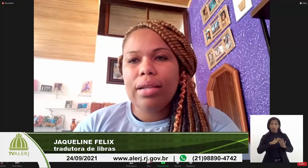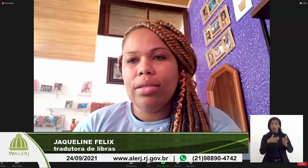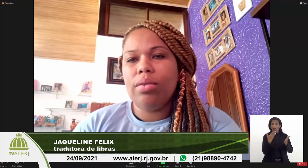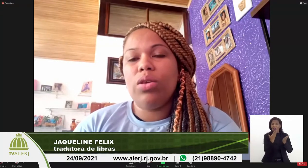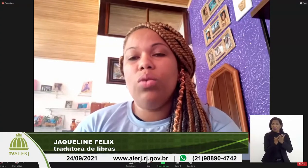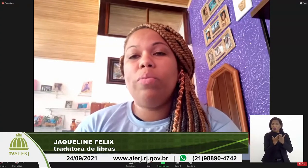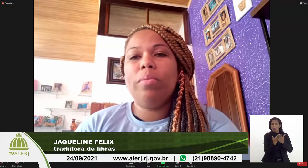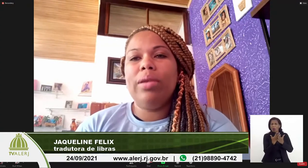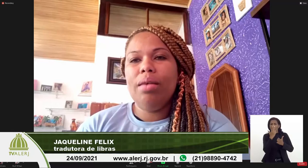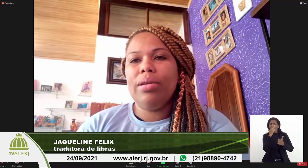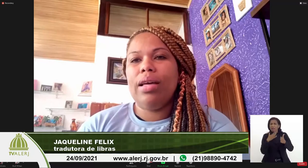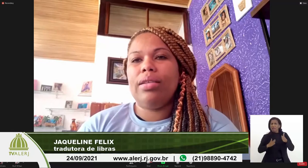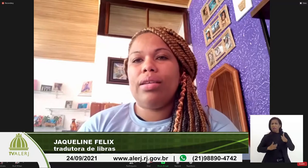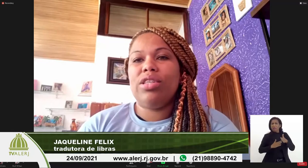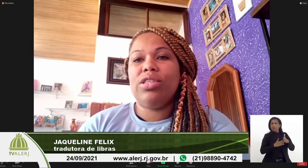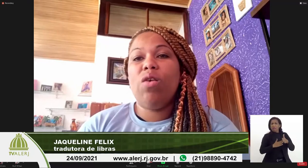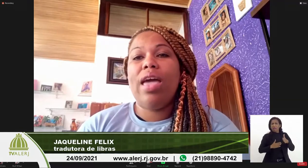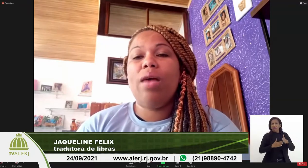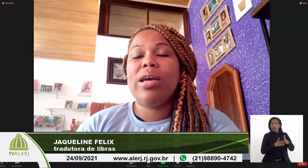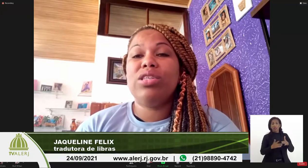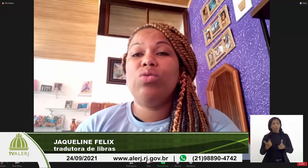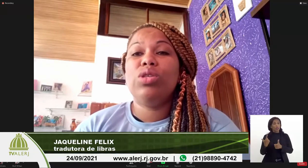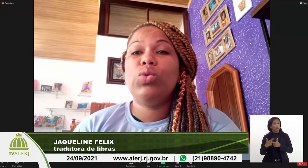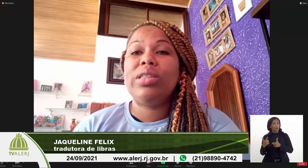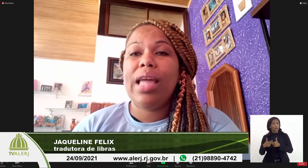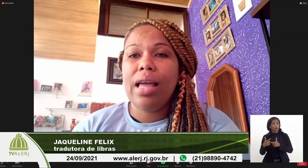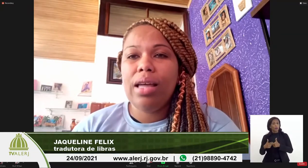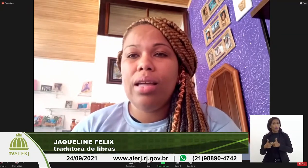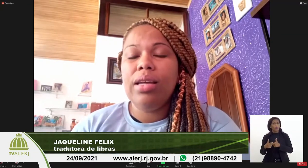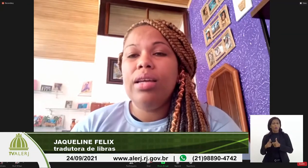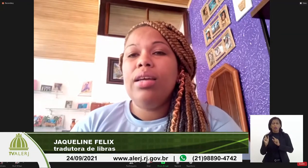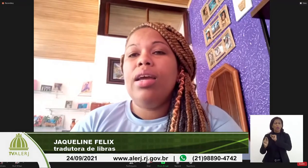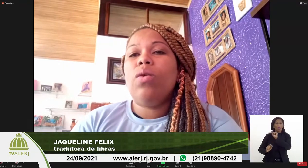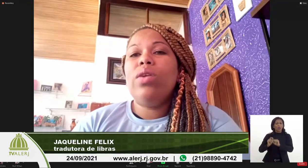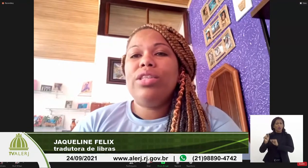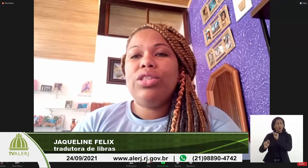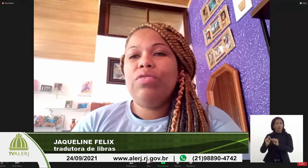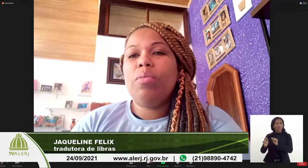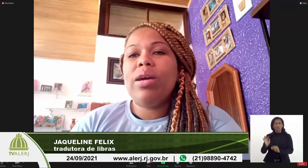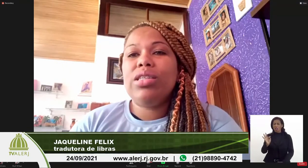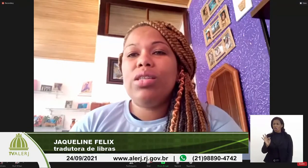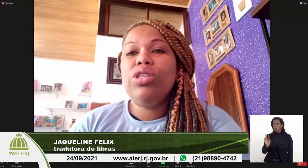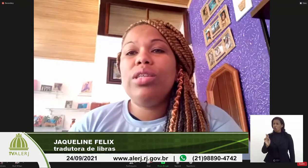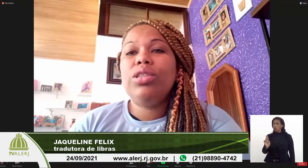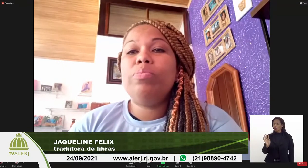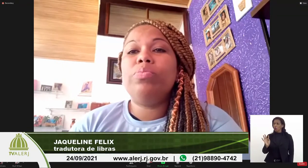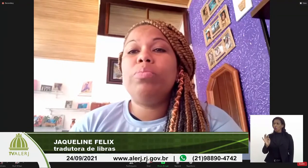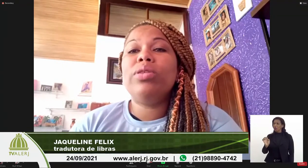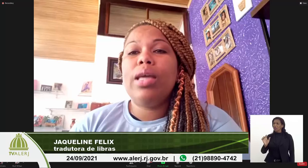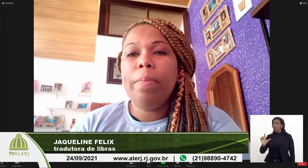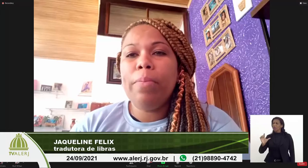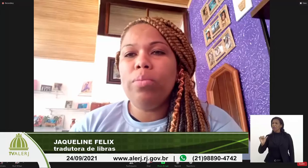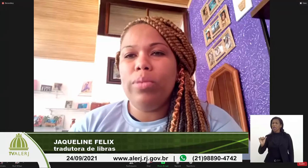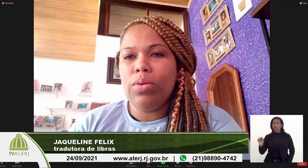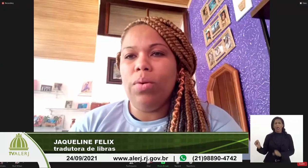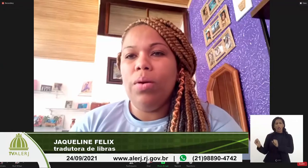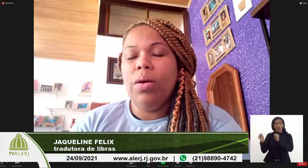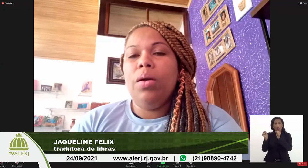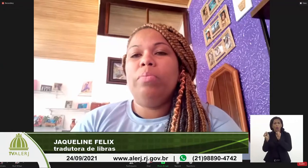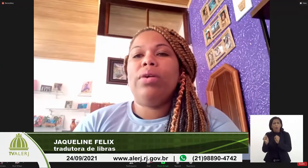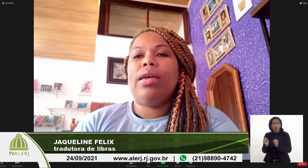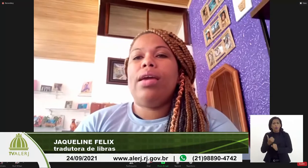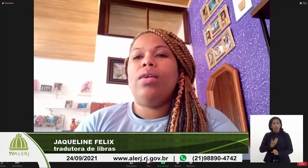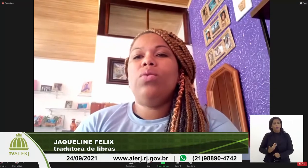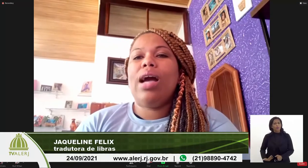limitada, e o problema da questão é uma questão de tutela coletiva, é uma questão de poder público,